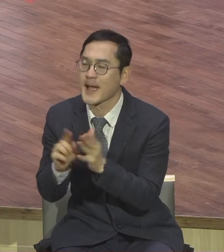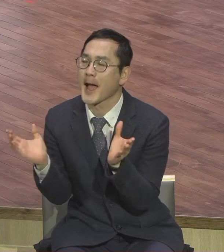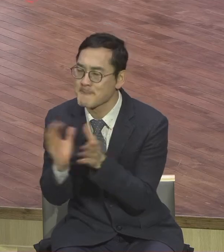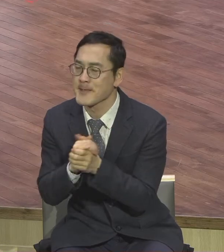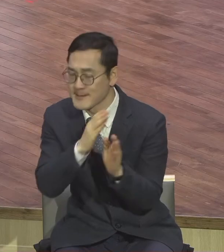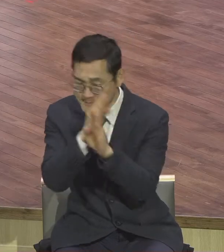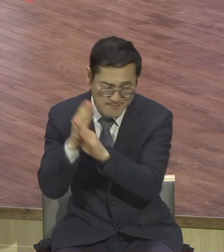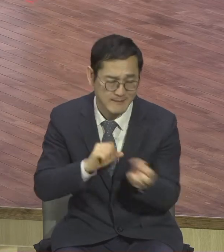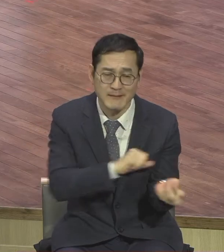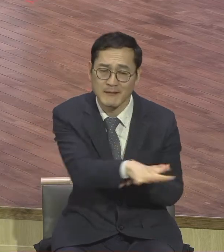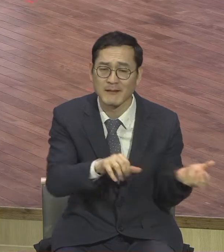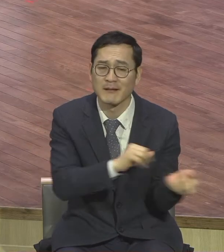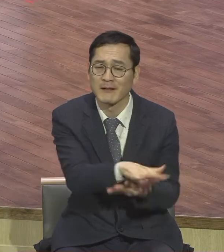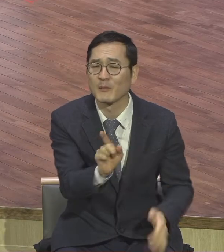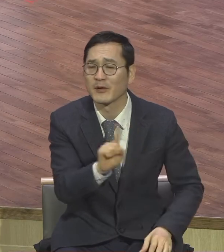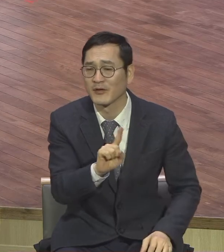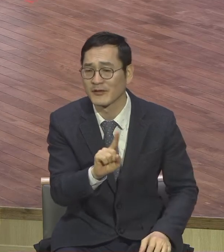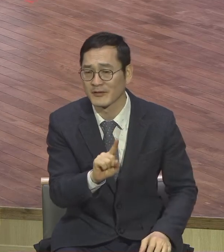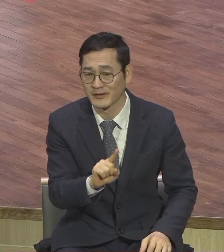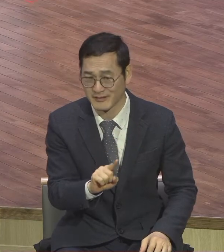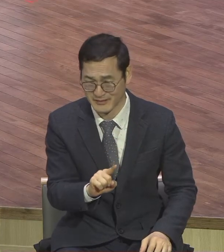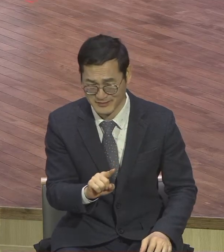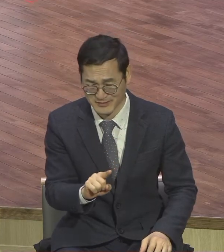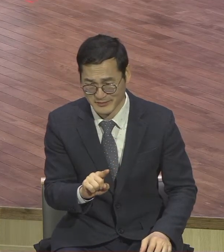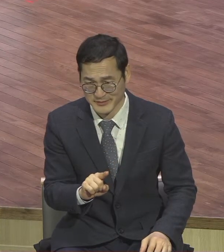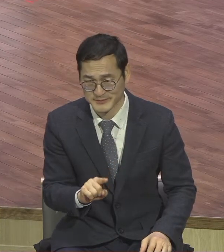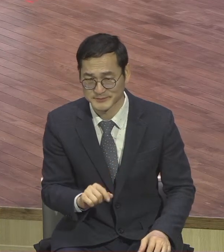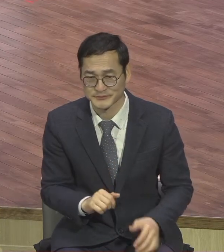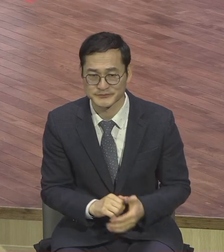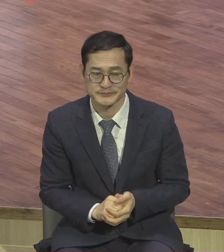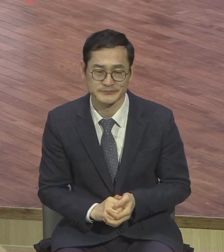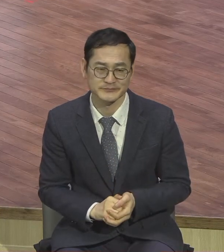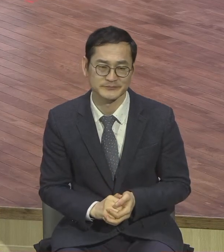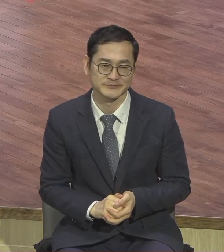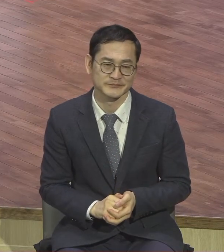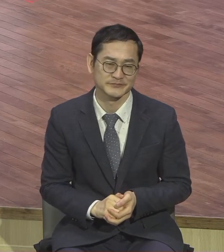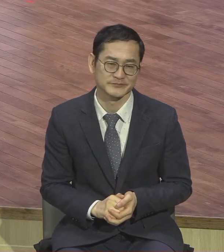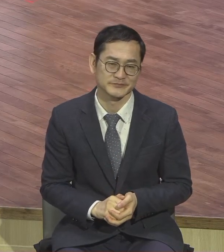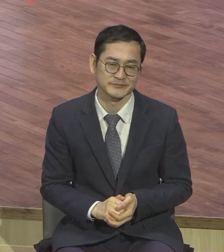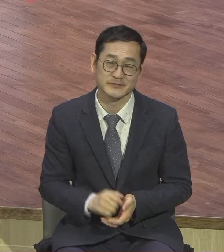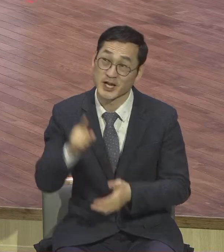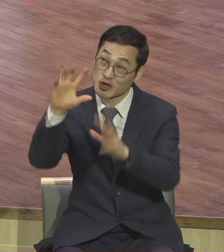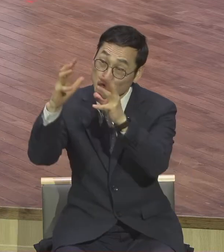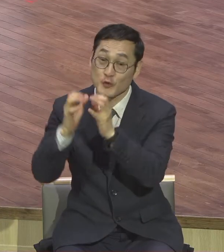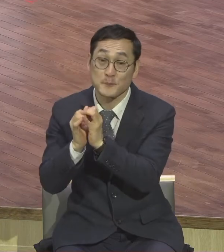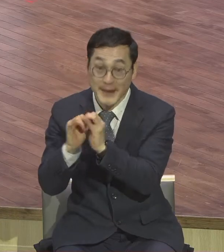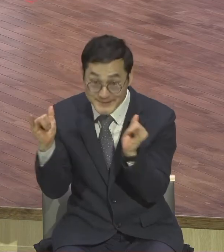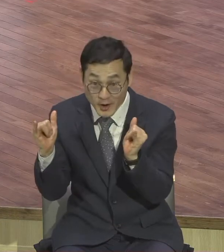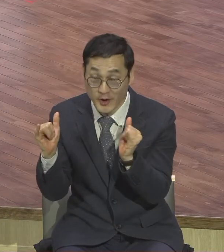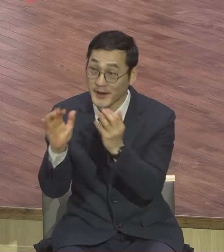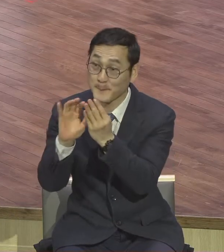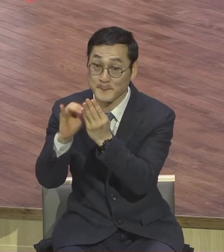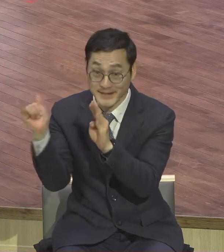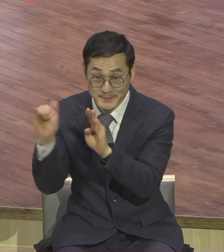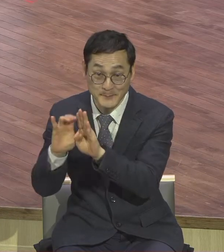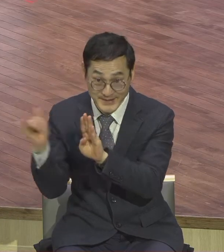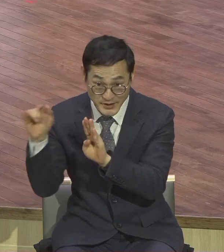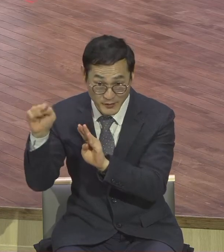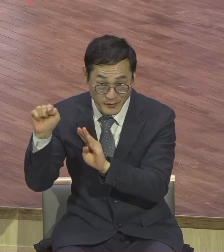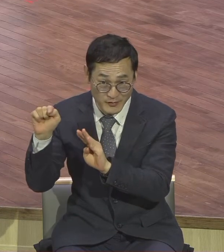백성은 그렇게 살지 않습니다. 천국 갈 사람들은 그렇게 살지 않아요. 오늘 보면 보니까 천국 백성으로서의